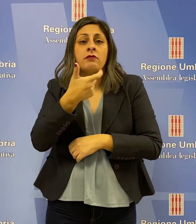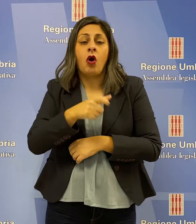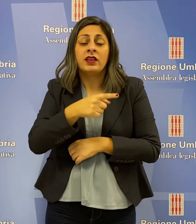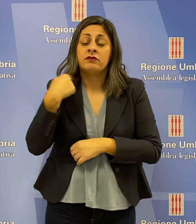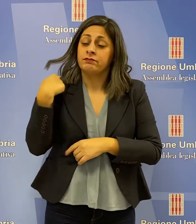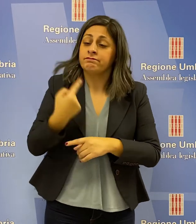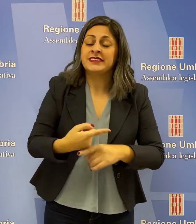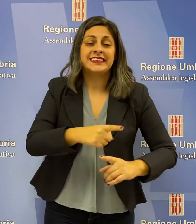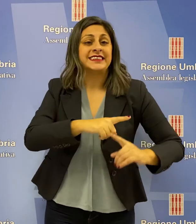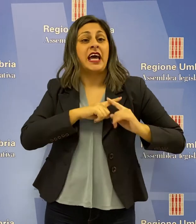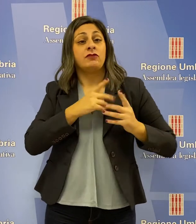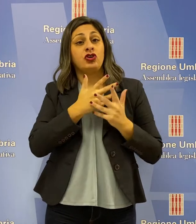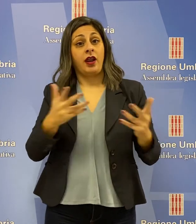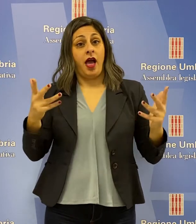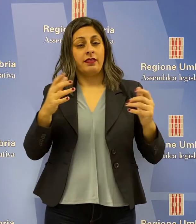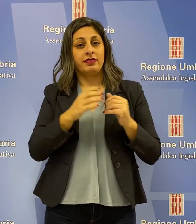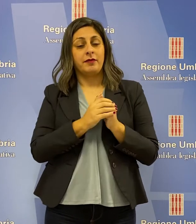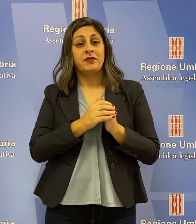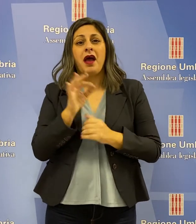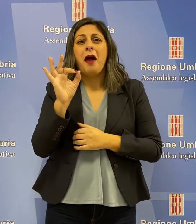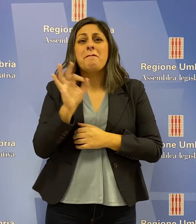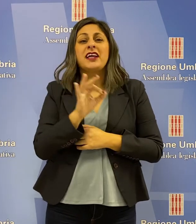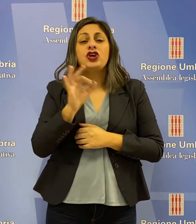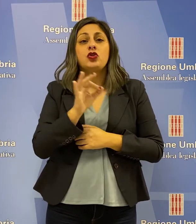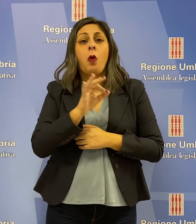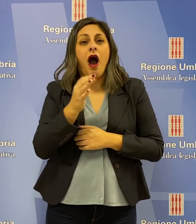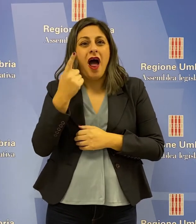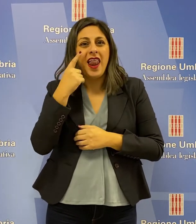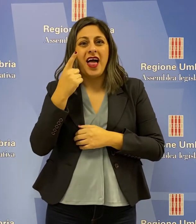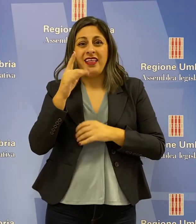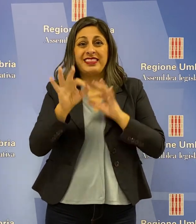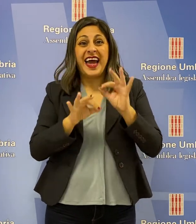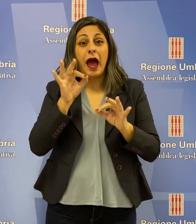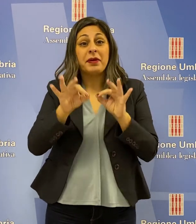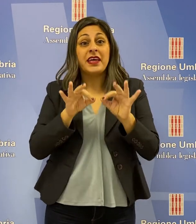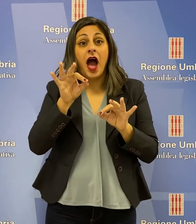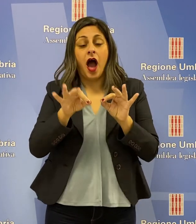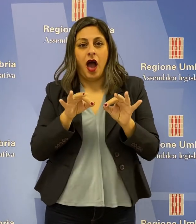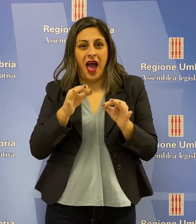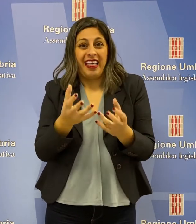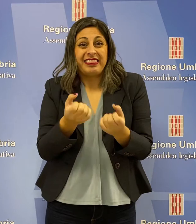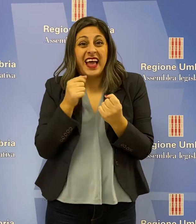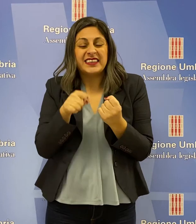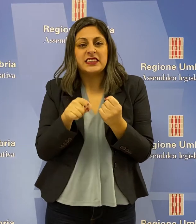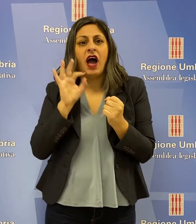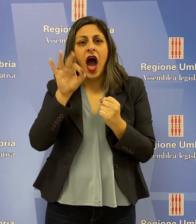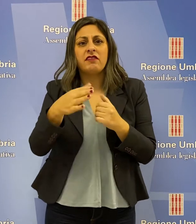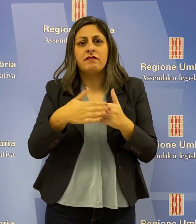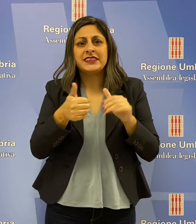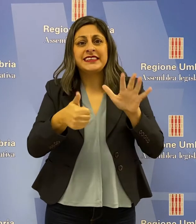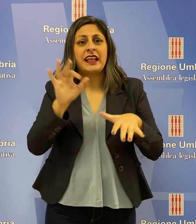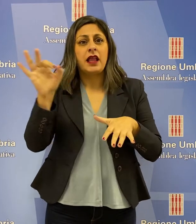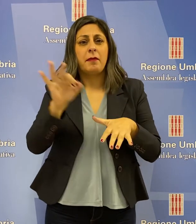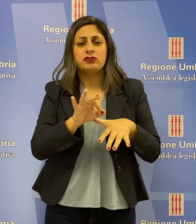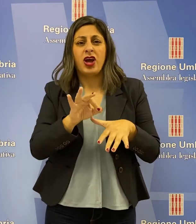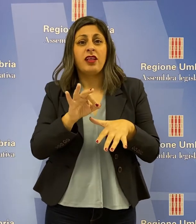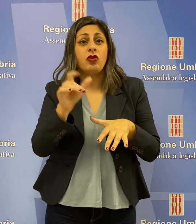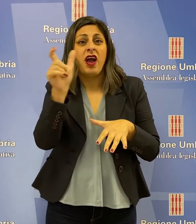stanno facendo. Siamo la prima regione per tasso di saturazione delle terapie intensive, arrivato al 60%. I posti Covid